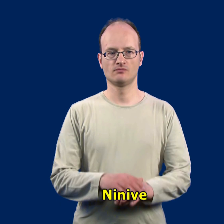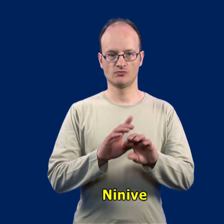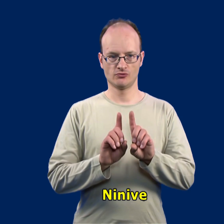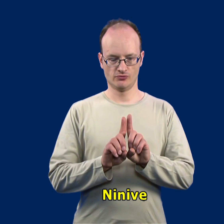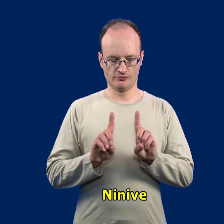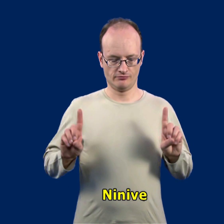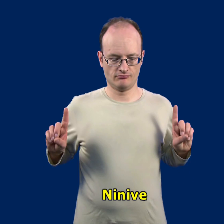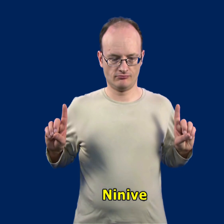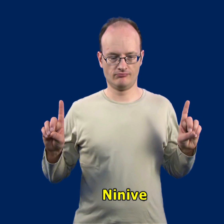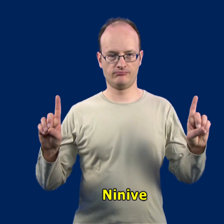Ninive